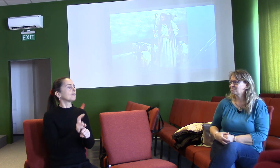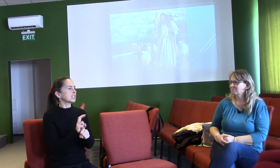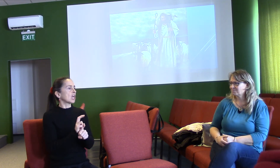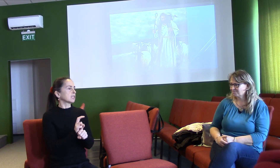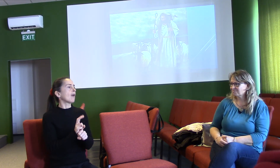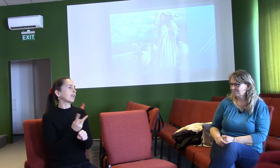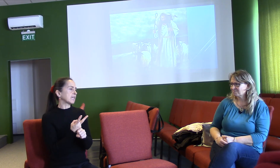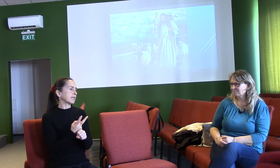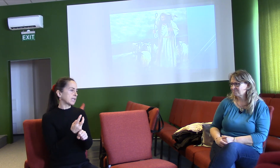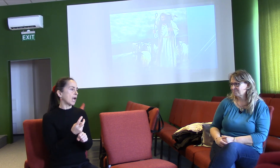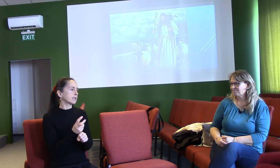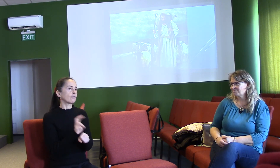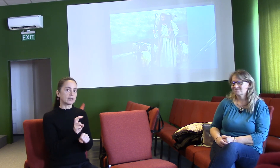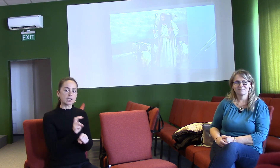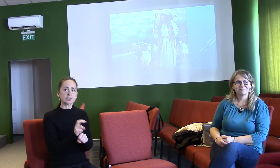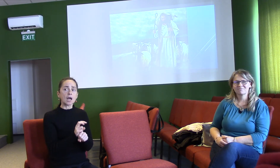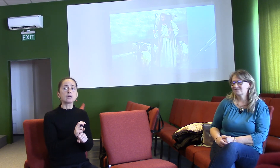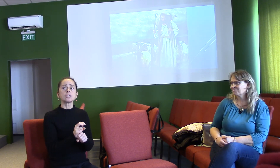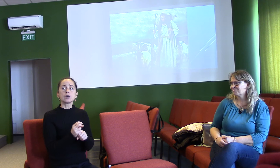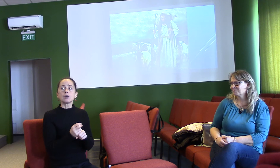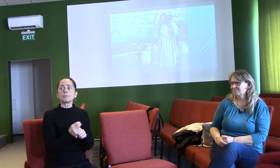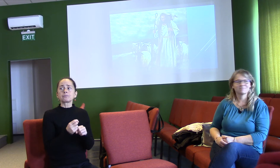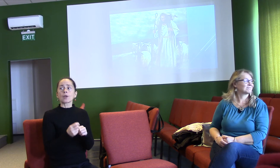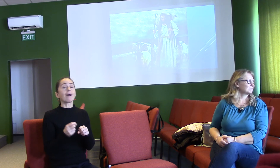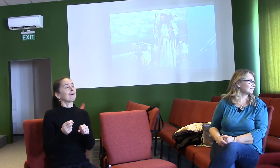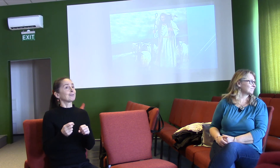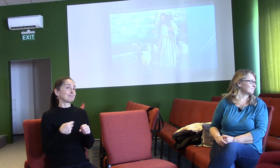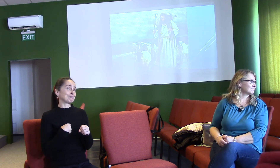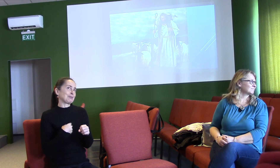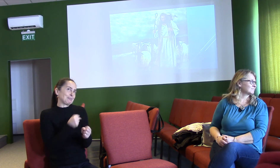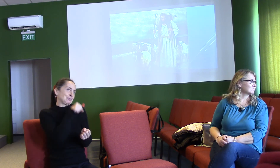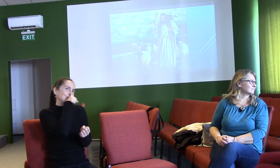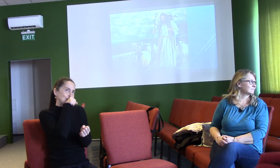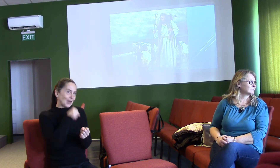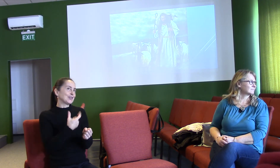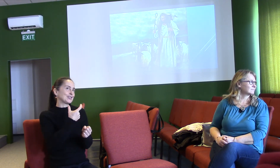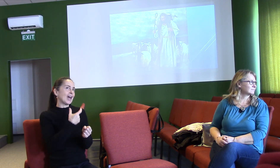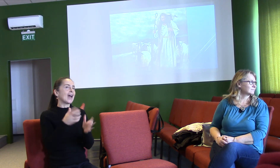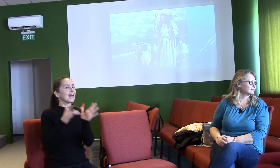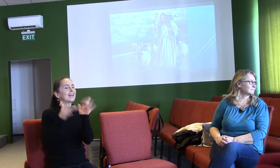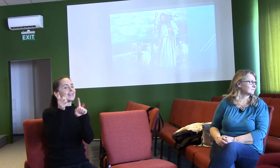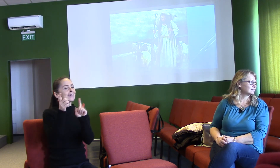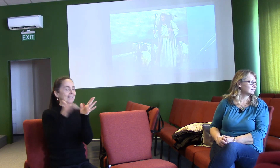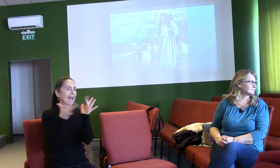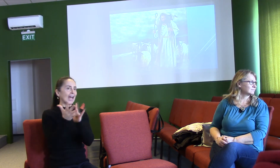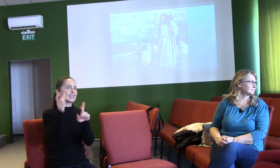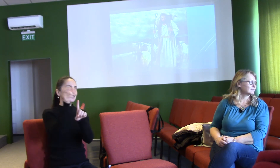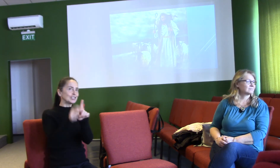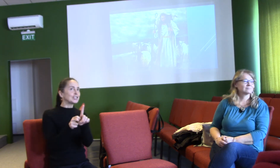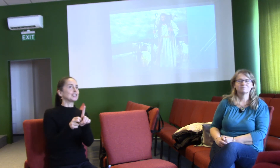Páne Ježíš vystupuje zde jako pastýř, sám o sobě tvrdil, že je dobrý pastýř a že každou svoji